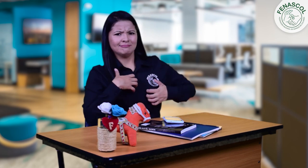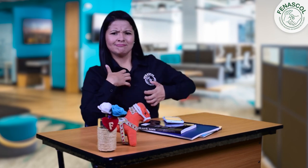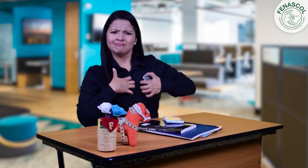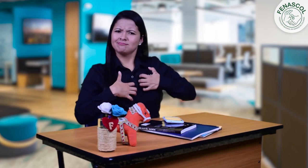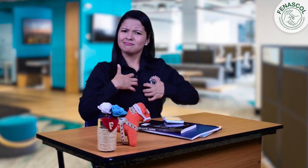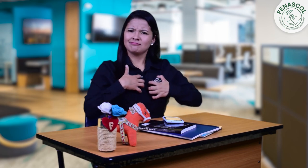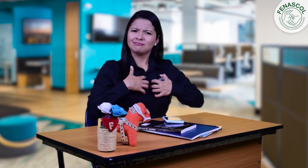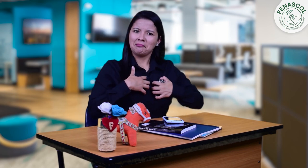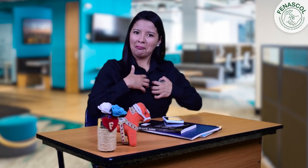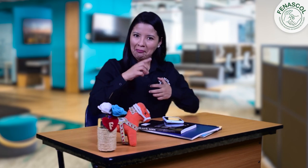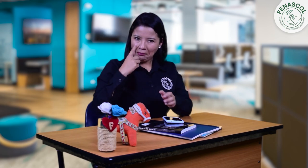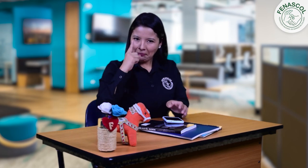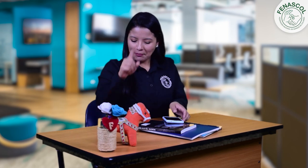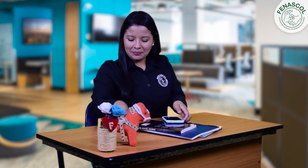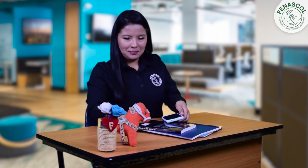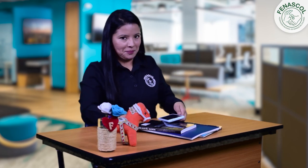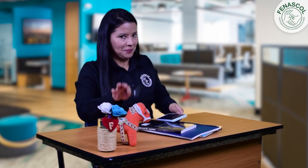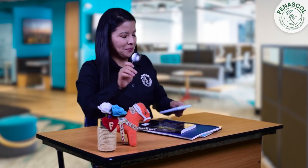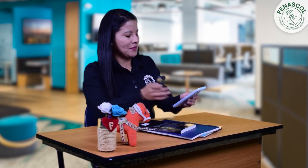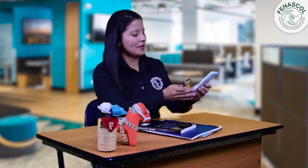de la comunidad sorda. Miremos con más detalle.